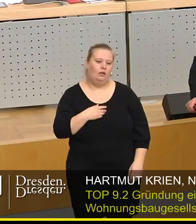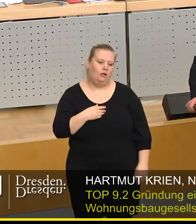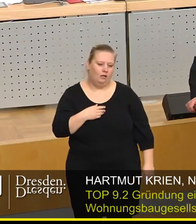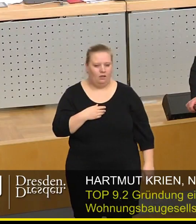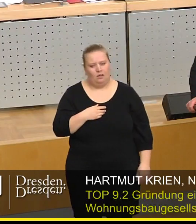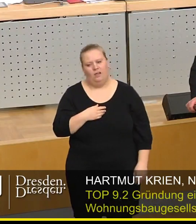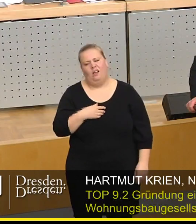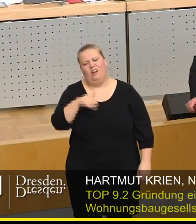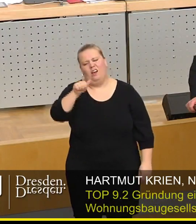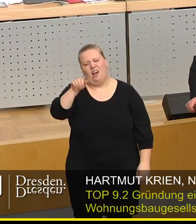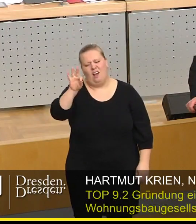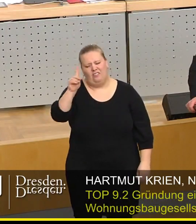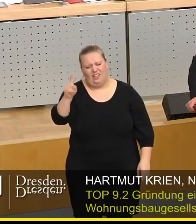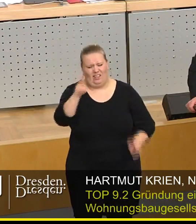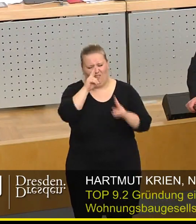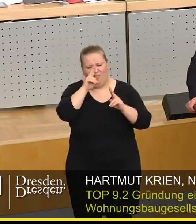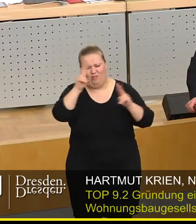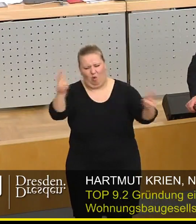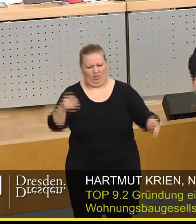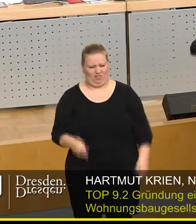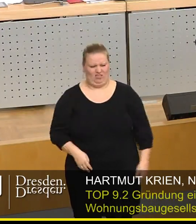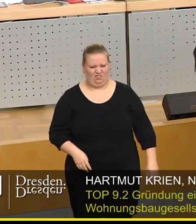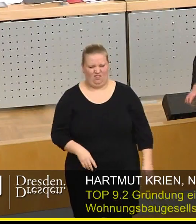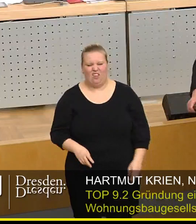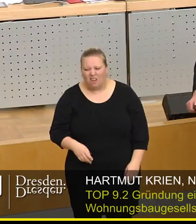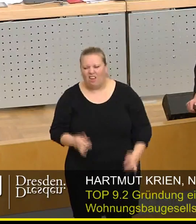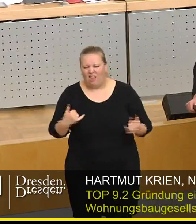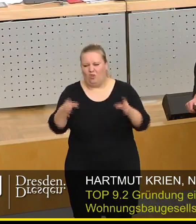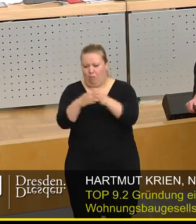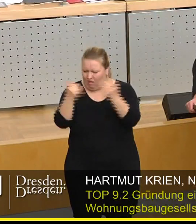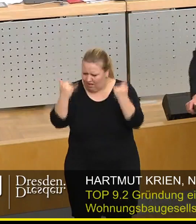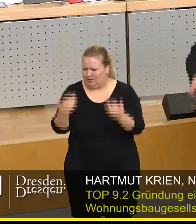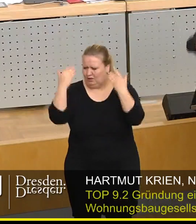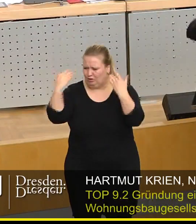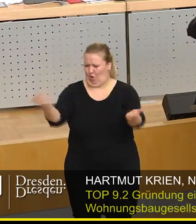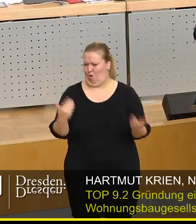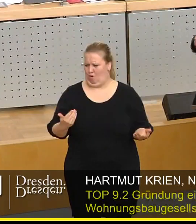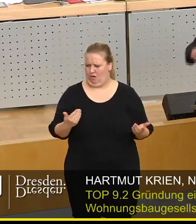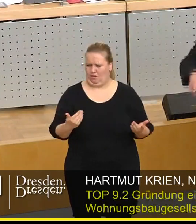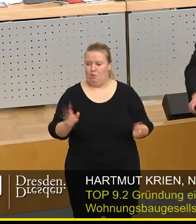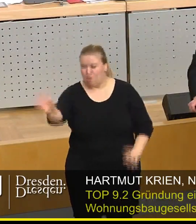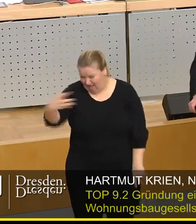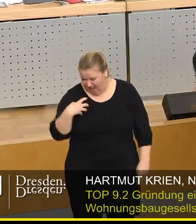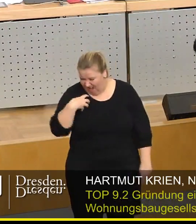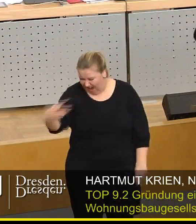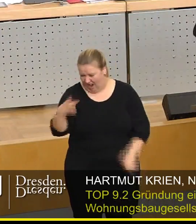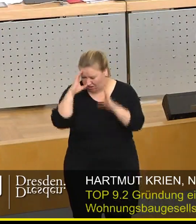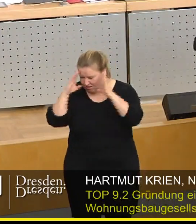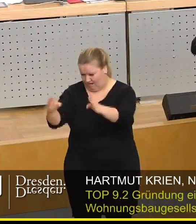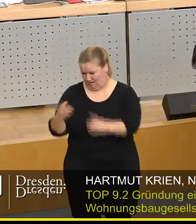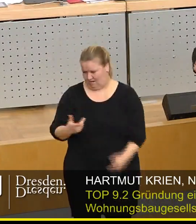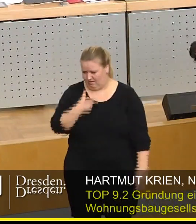komischen AfD, Sie sind eine pseudorechte Rattentruppe, denn jetzt haben Sie es wieder mal gezeigt, Sie sind für die Reichen, Sie